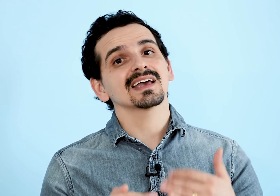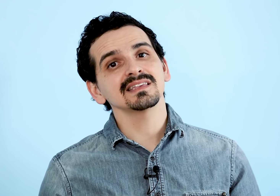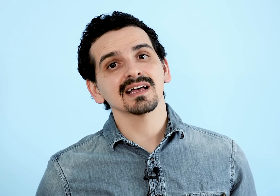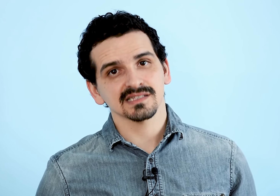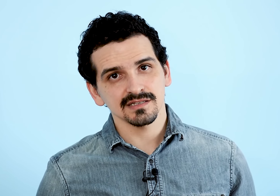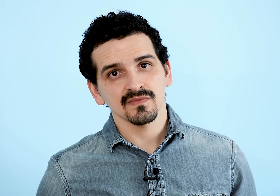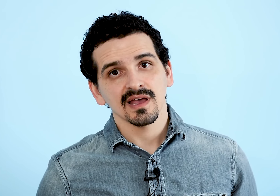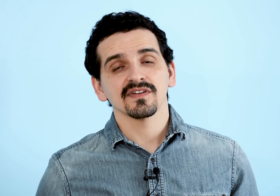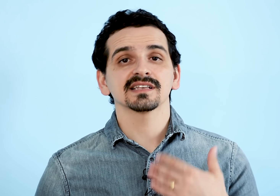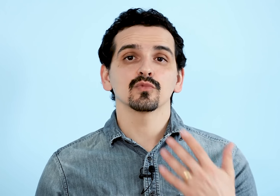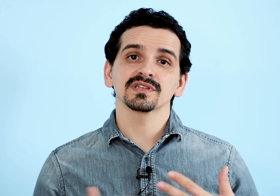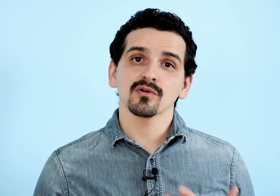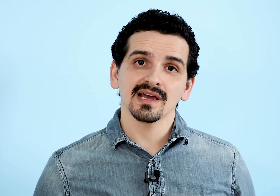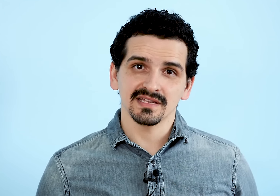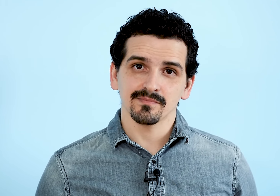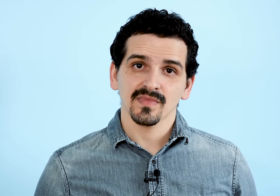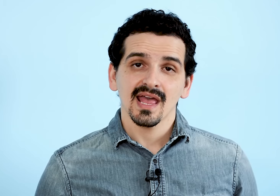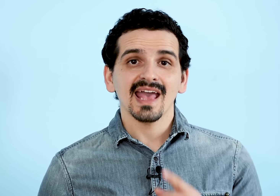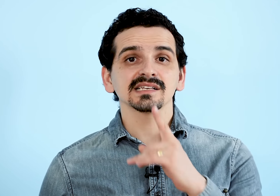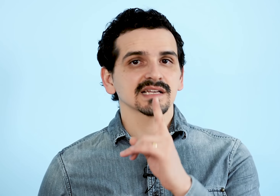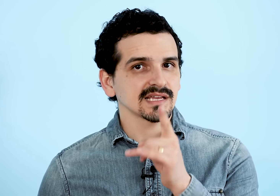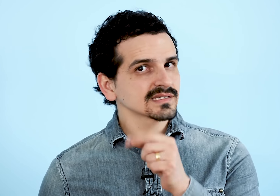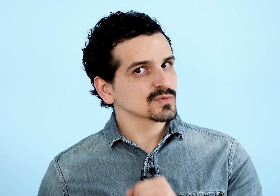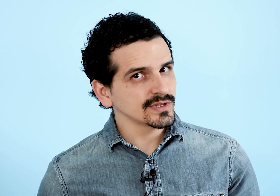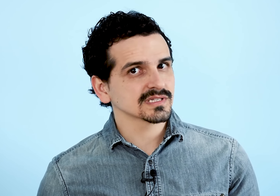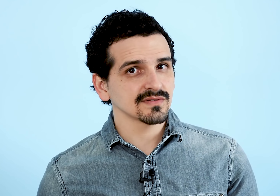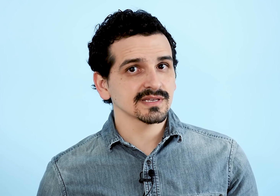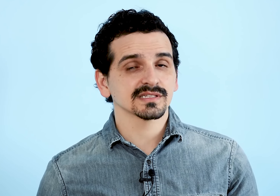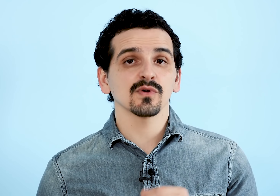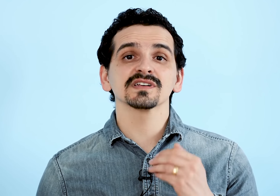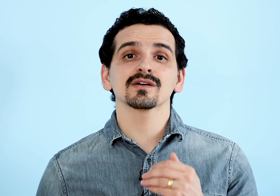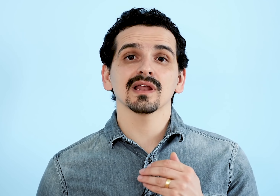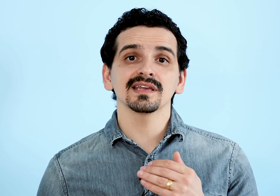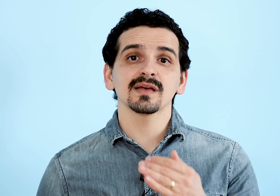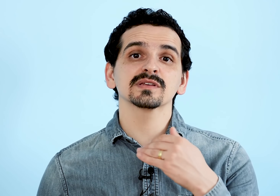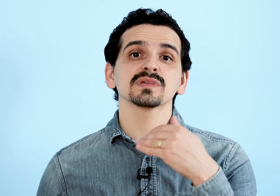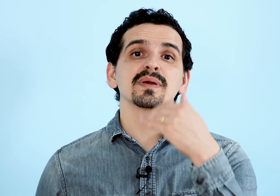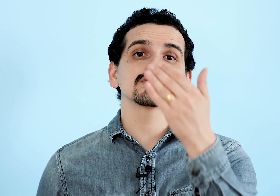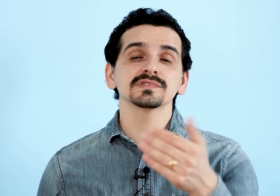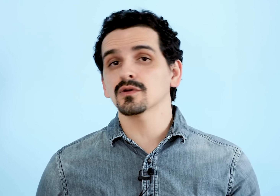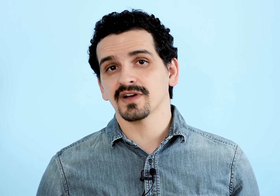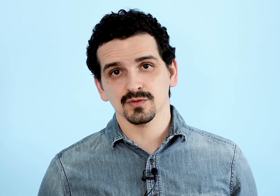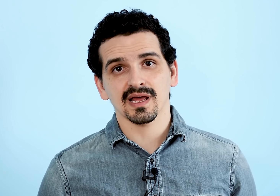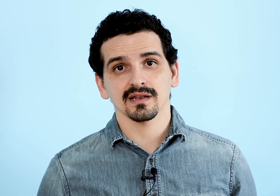ainda assim fazem muita ecolalia. Essas crianças muitas vezes vão fazer ecolalia até mesmo da pergunta que eu faço para ela.